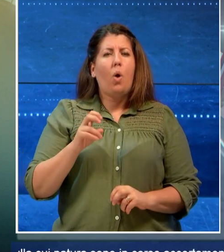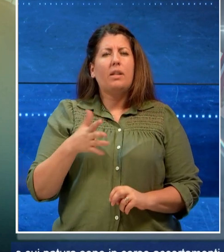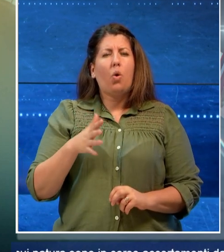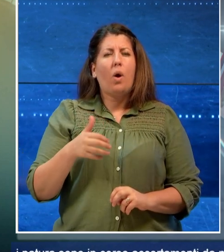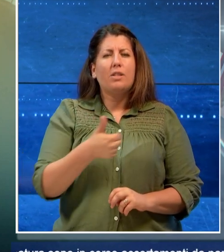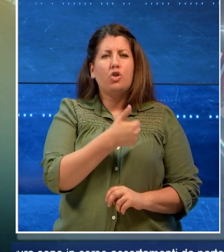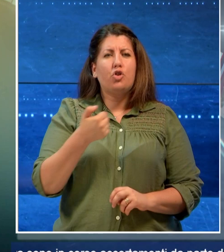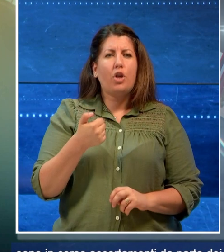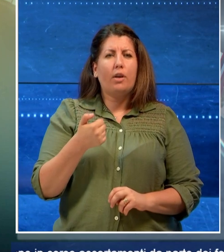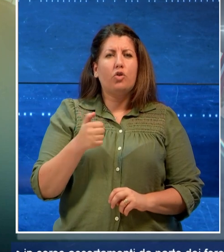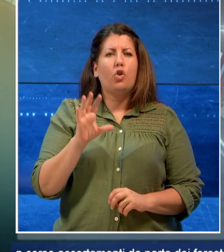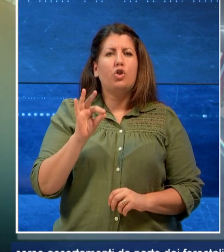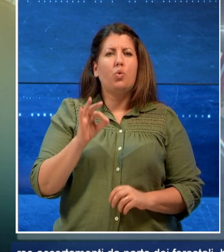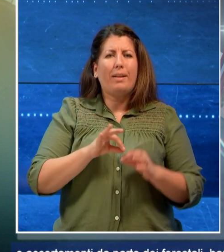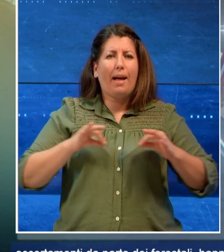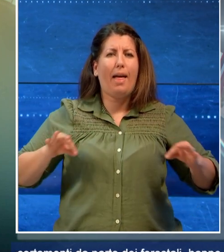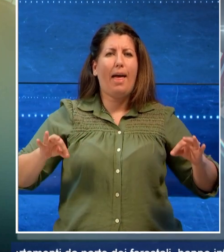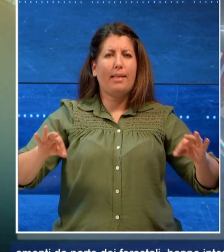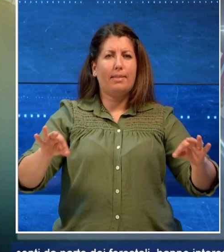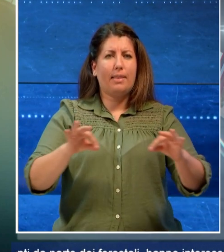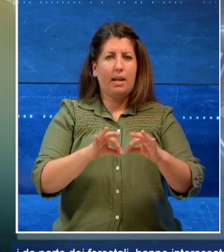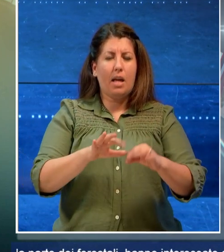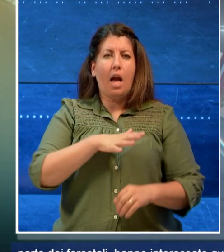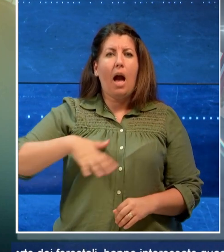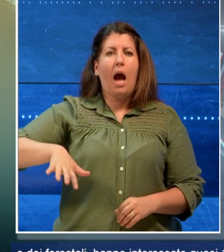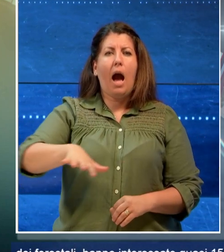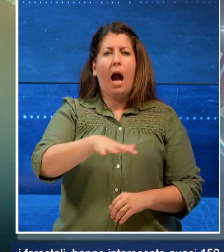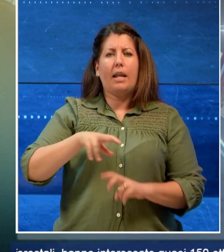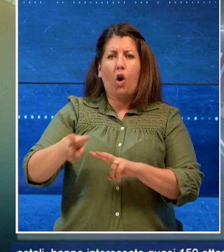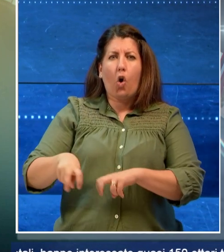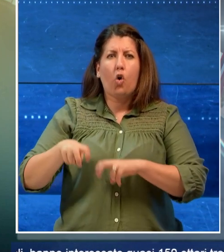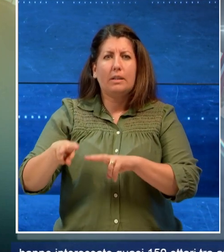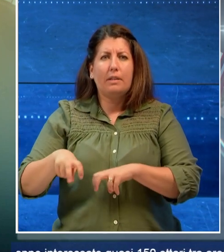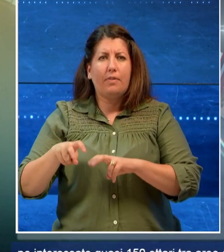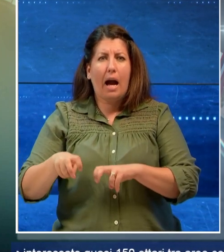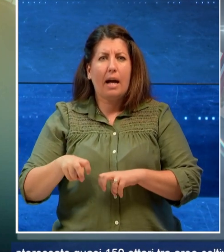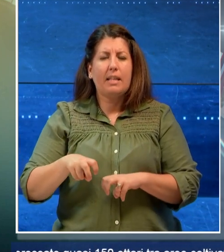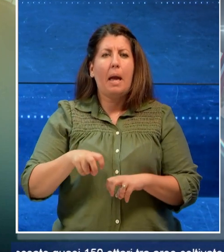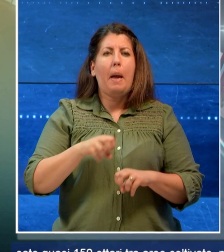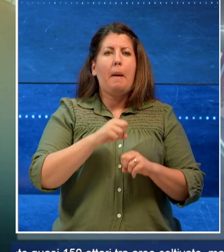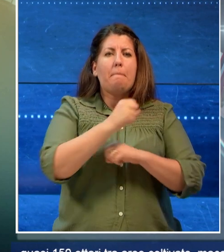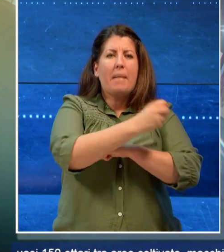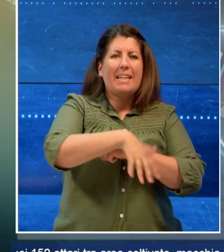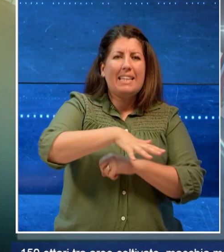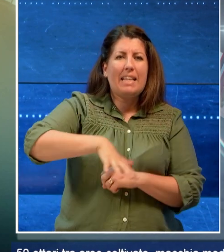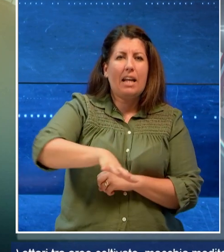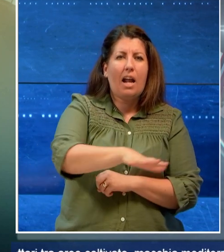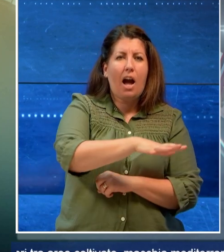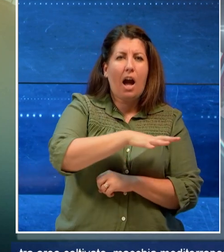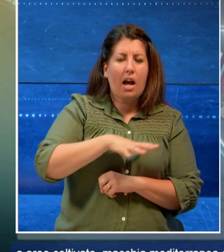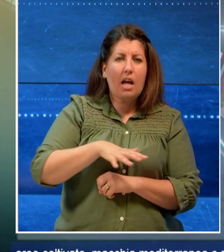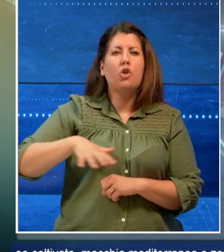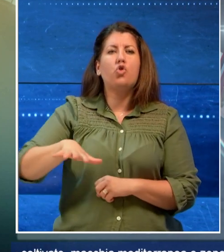150 ettari tra aree coltivate, macchia mediterranea e zone di